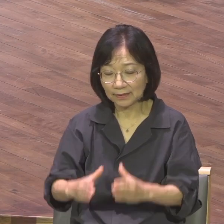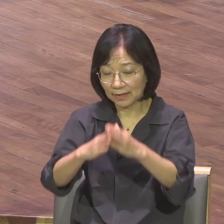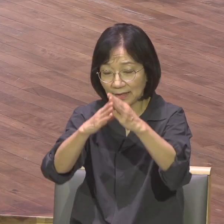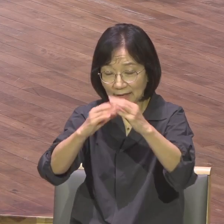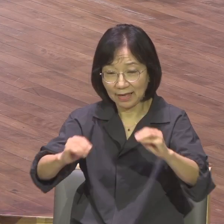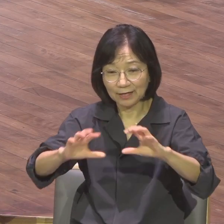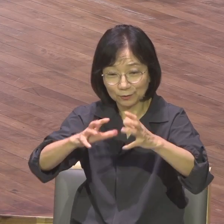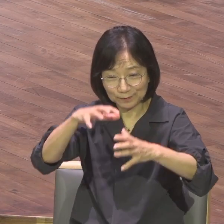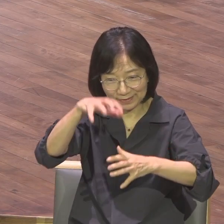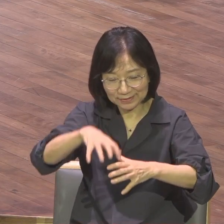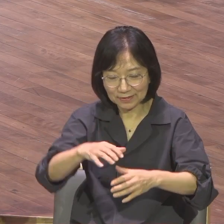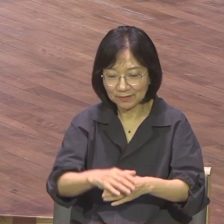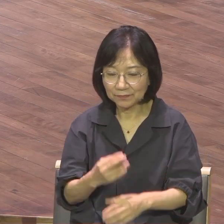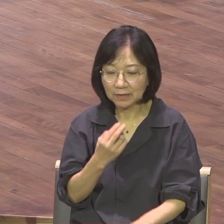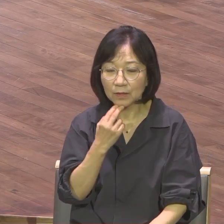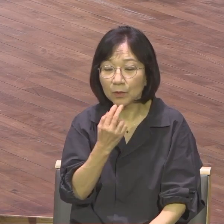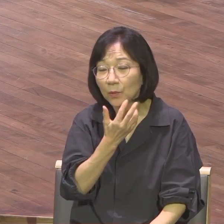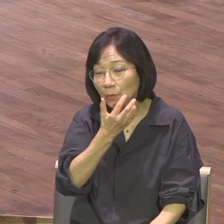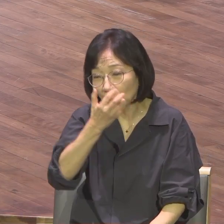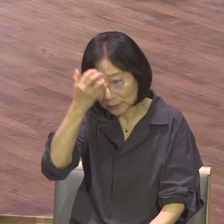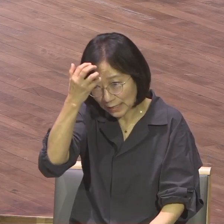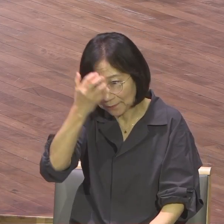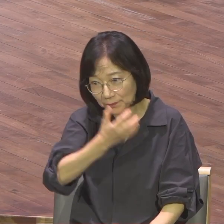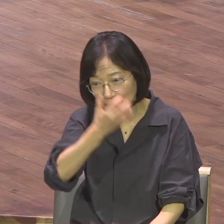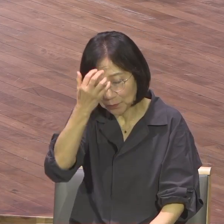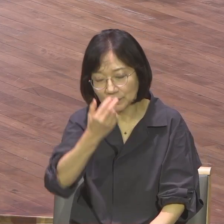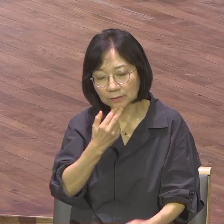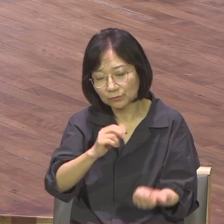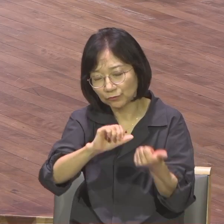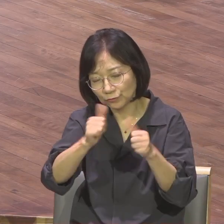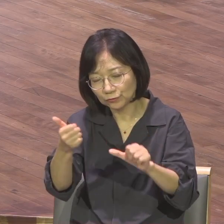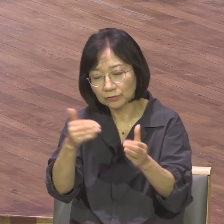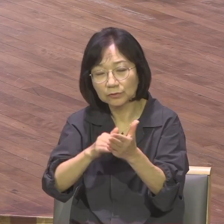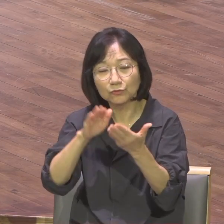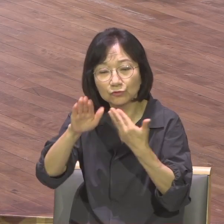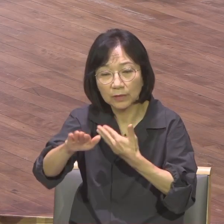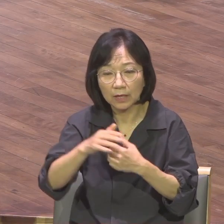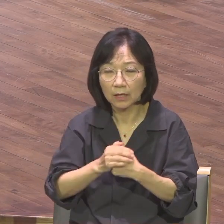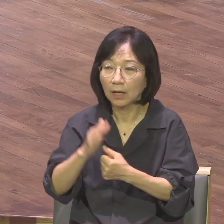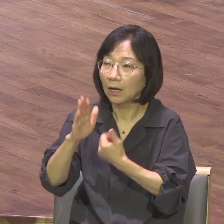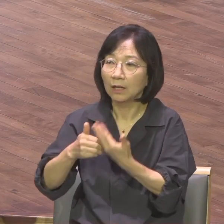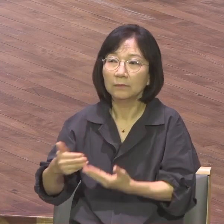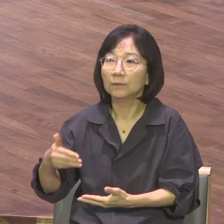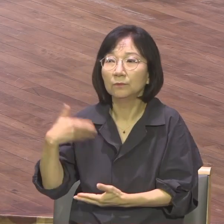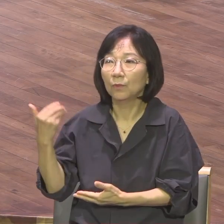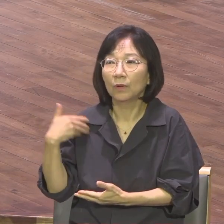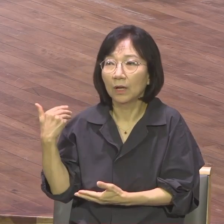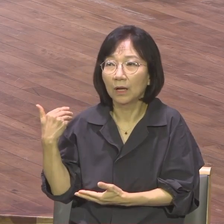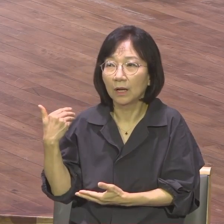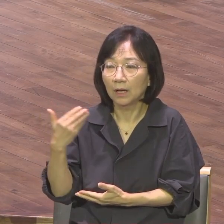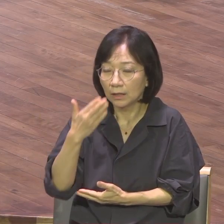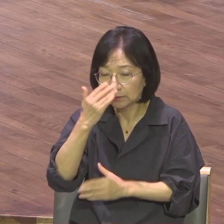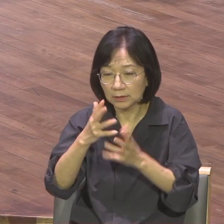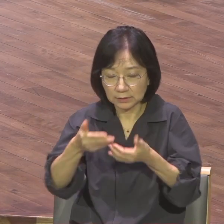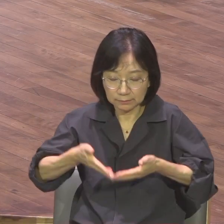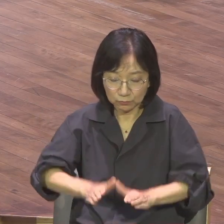언약을 잃어버린 이스라엘 후대는 어떻게 됩니까? 결국 노예가 됩니다 그 엄청난 요셉시대